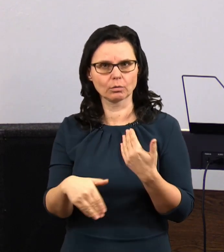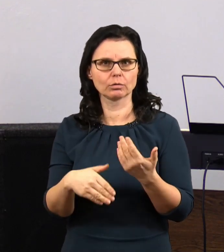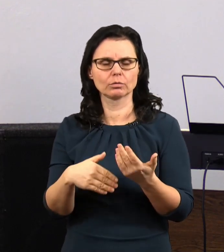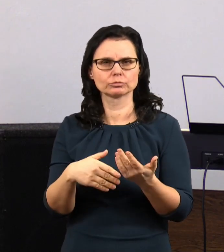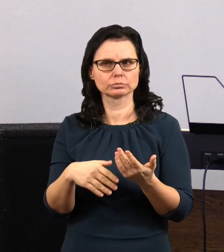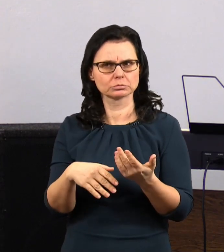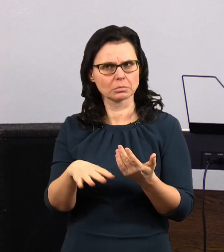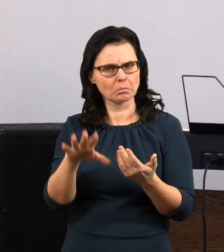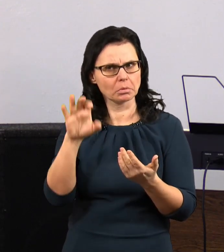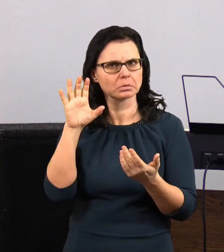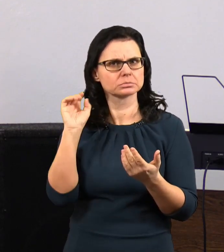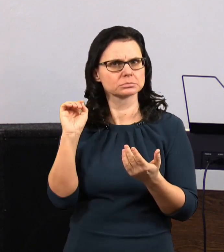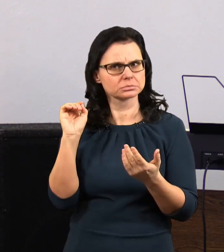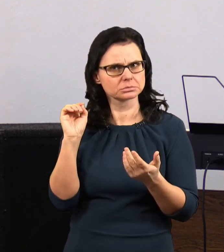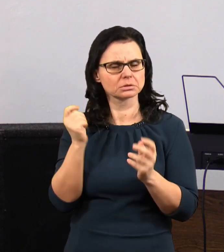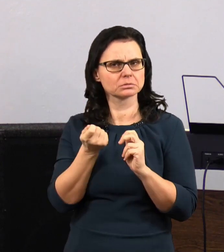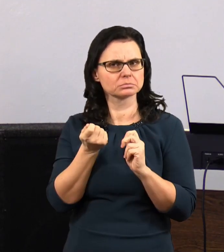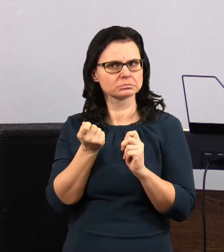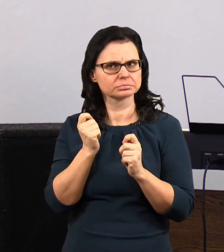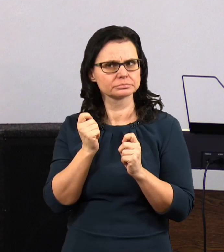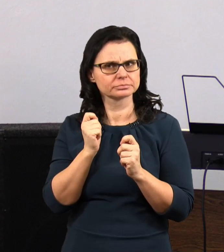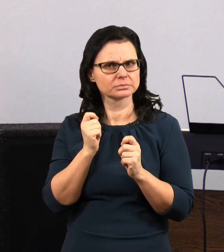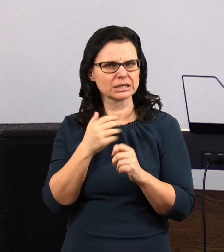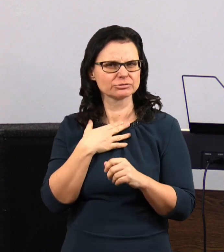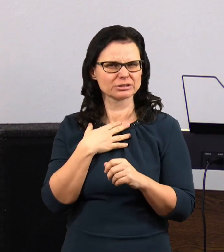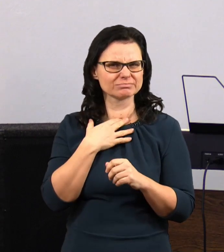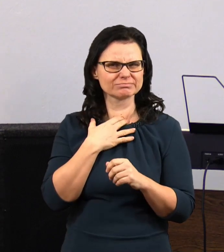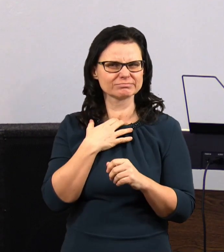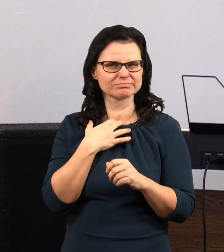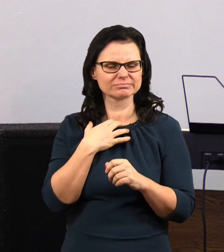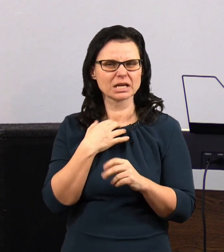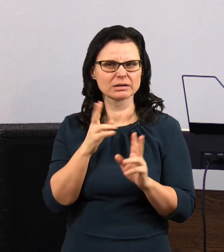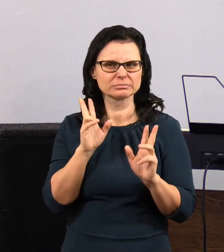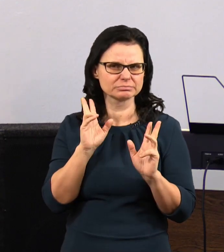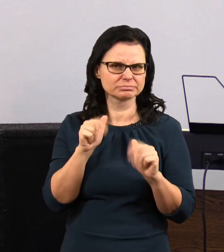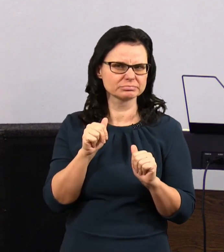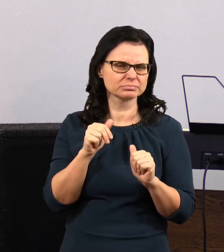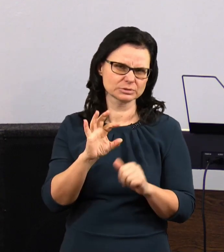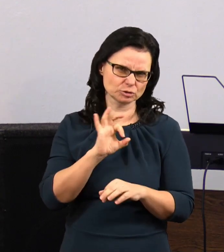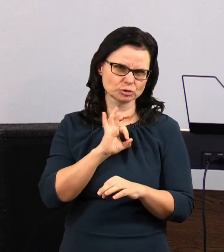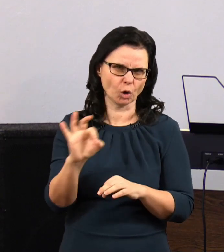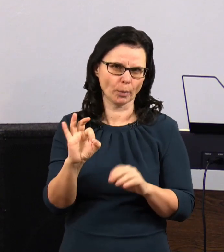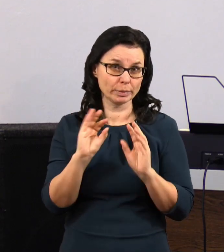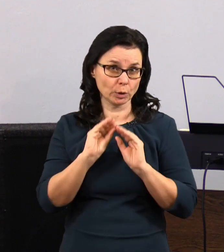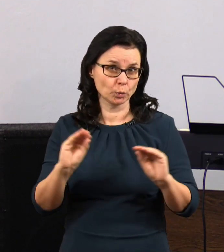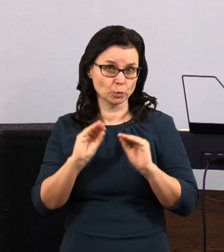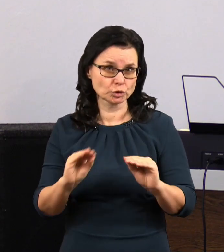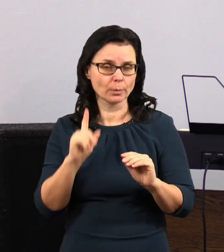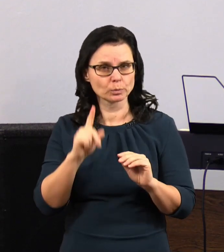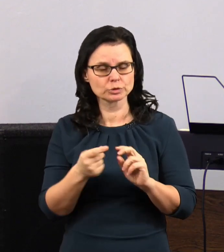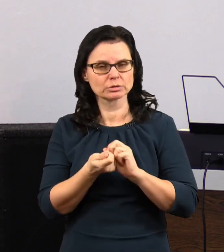jsme se, že jsme to tak úplně nezvládli. Že je to fakt fajn učitel. A museli jsme